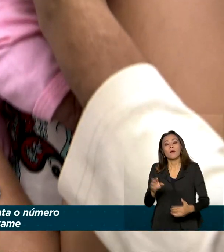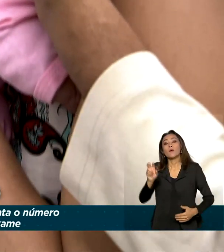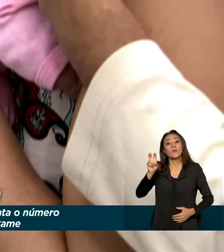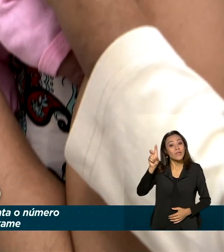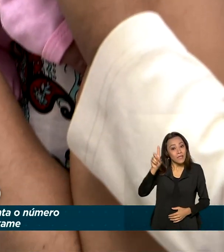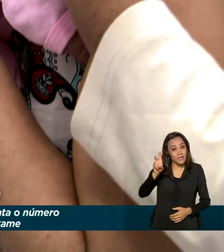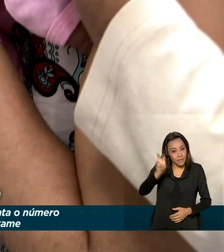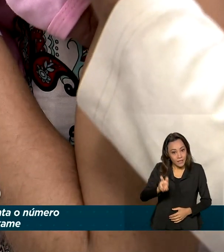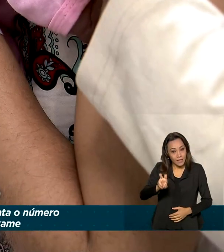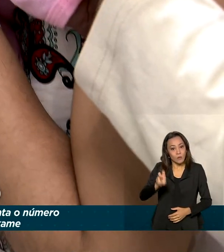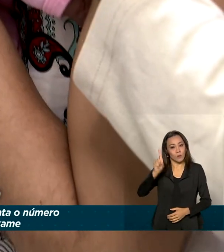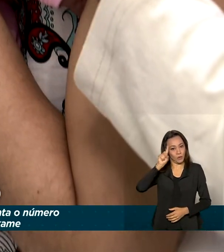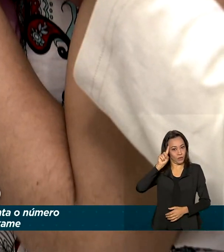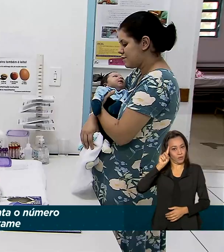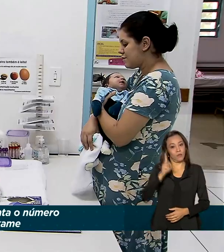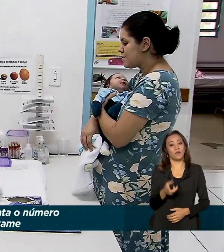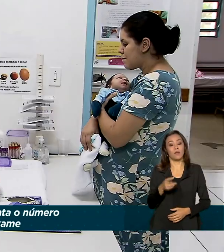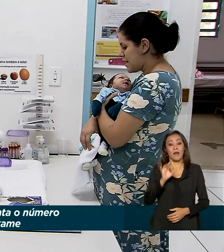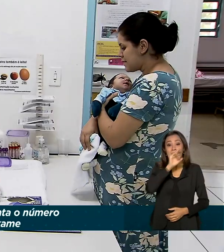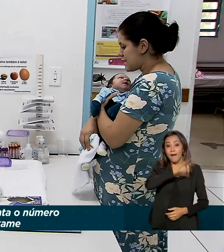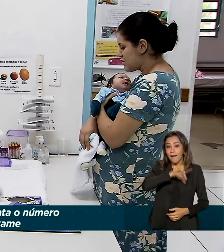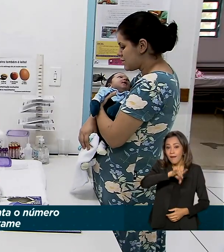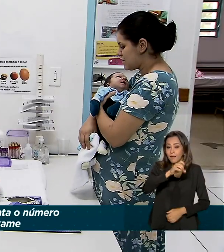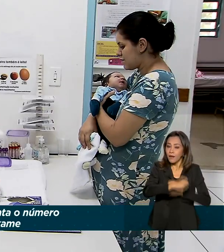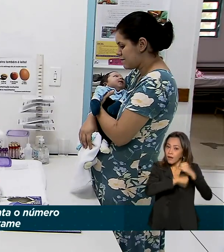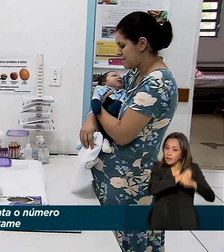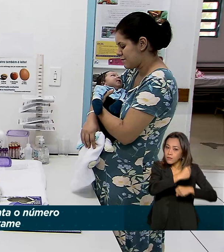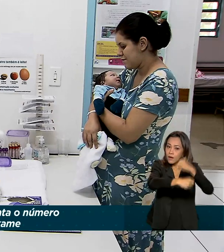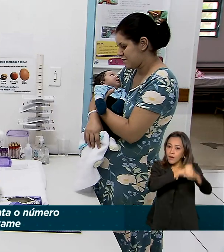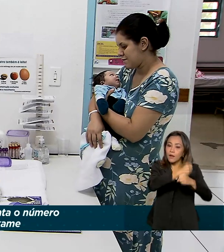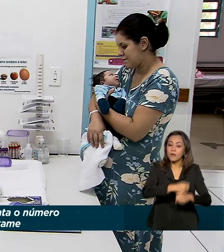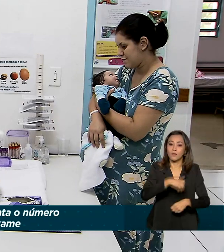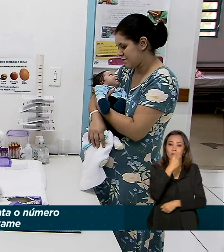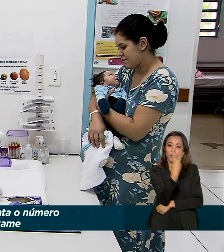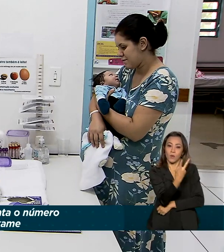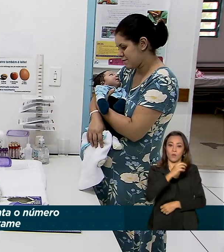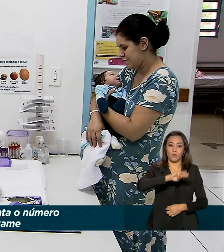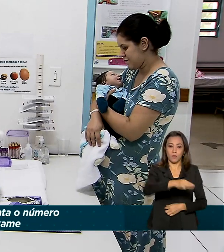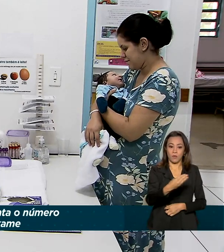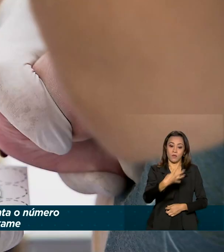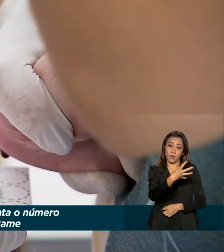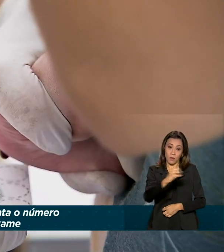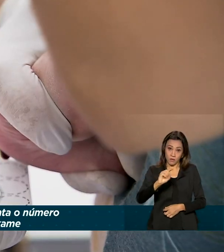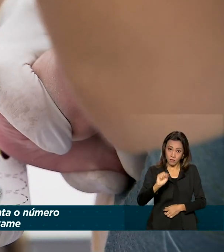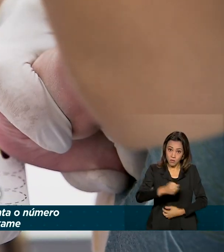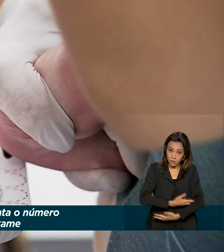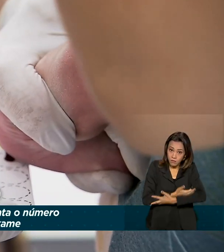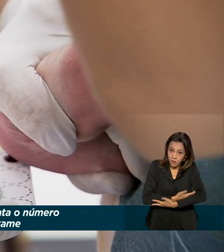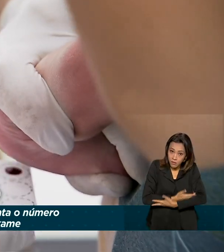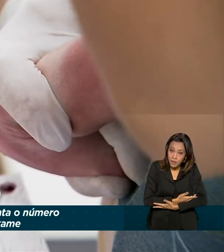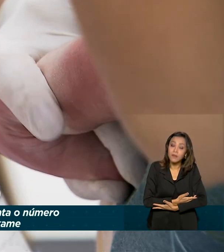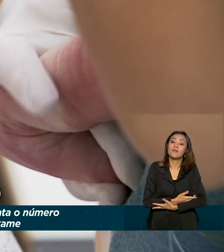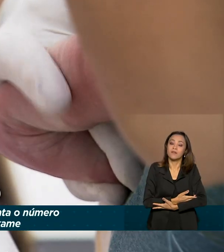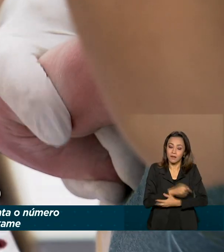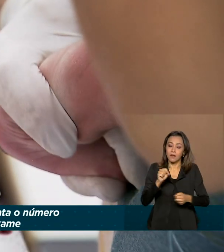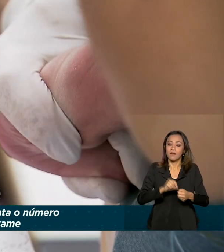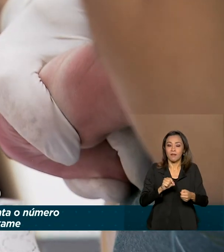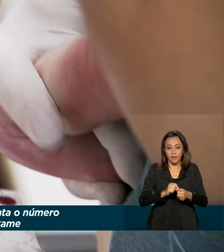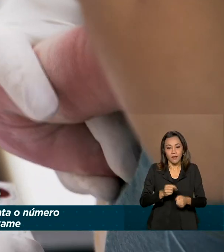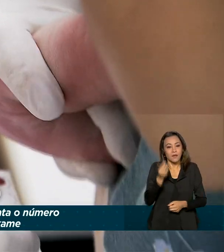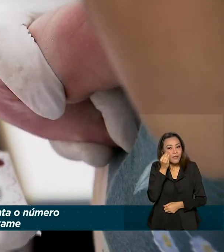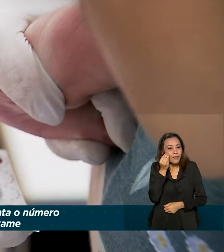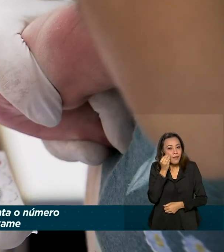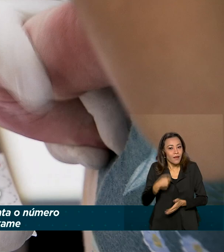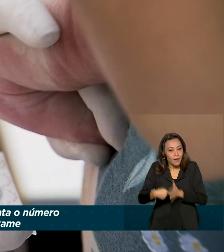vida da criança. A cada ano, cerca de 2 milhões e 400 mil bebês fazem o teste na rede pública.